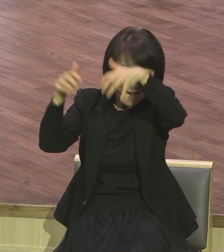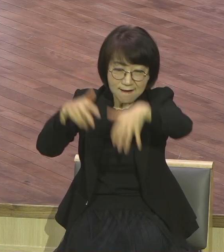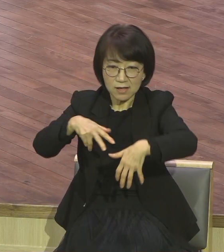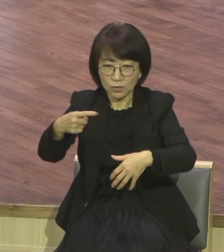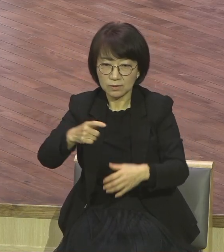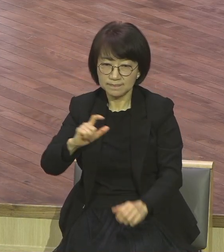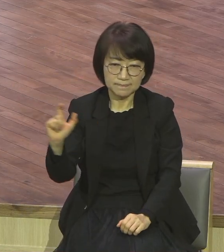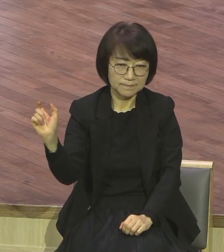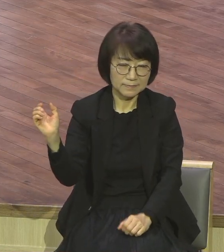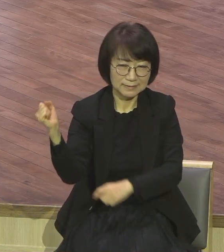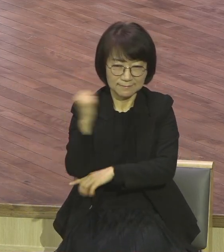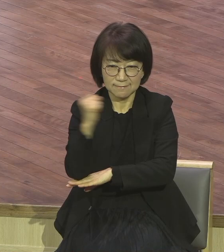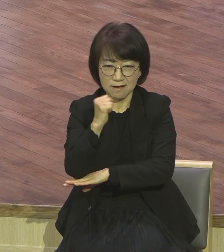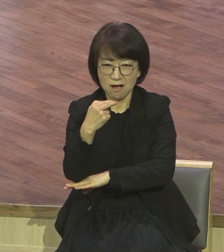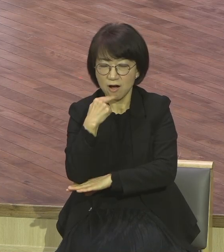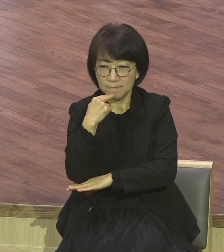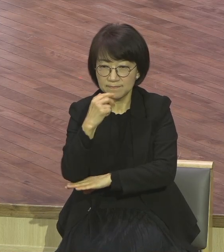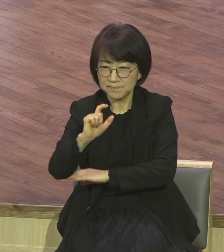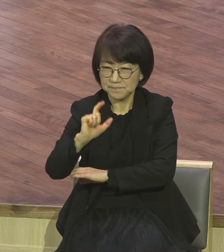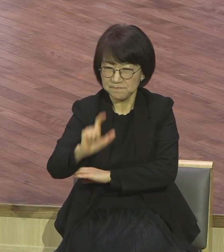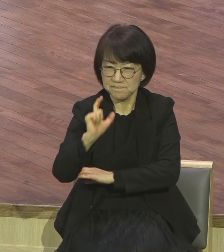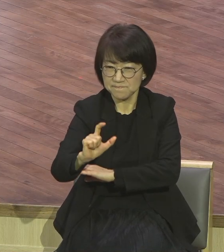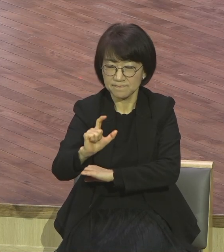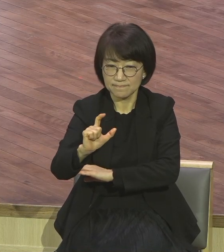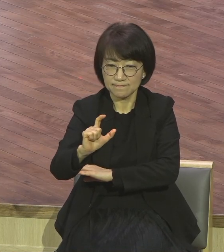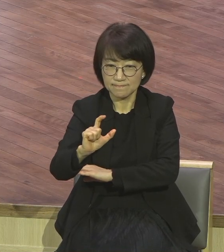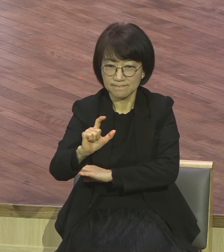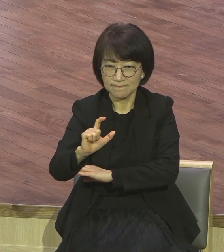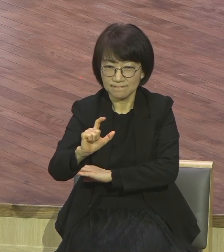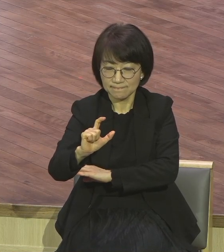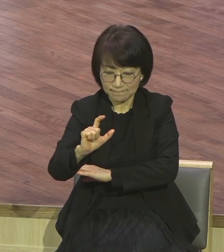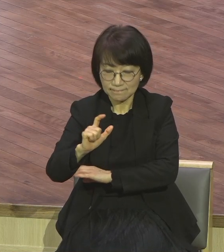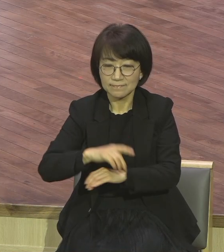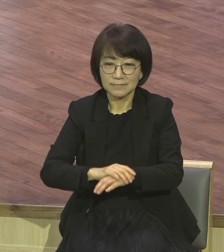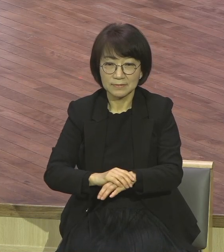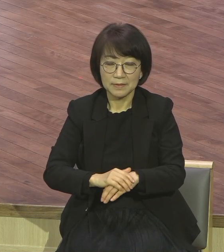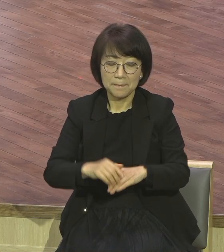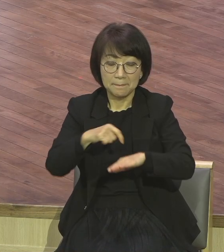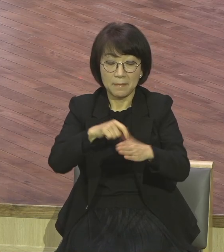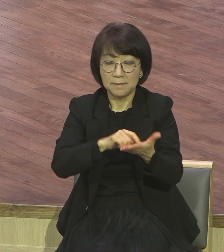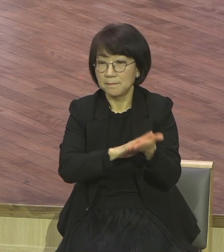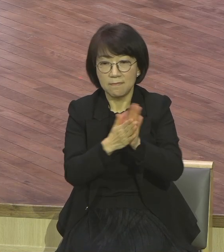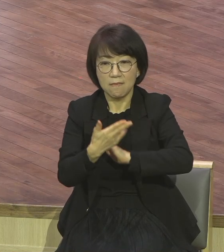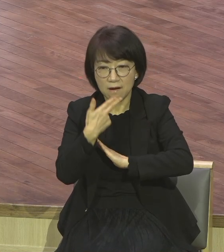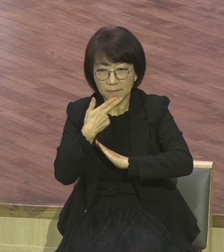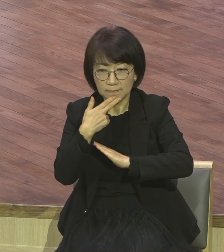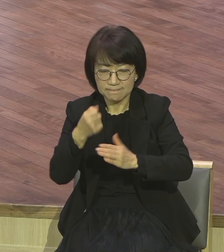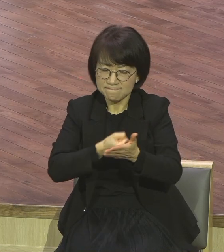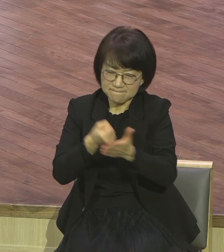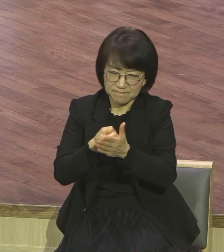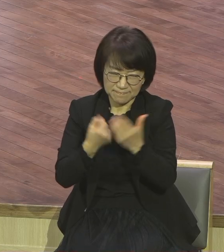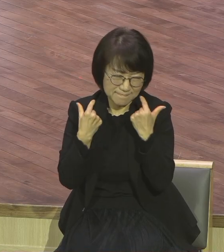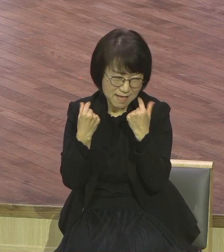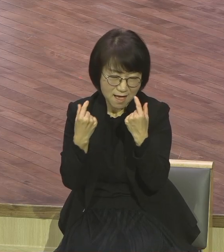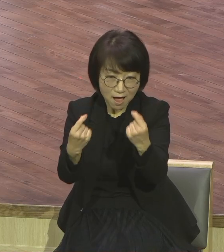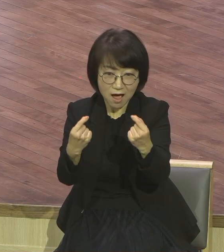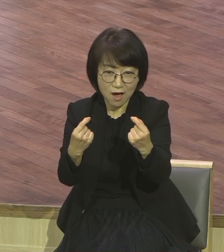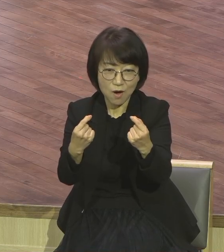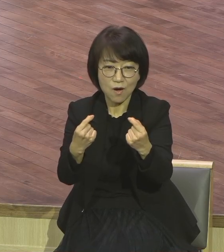흔들림 없는 일심전심 지속. 이거 하나님 원하세요. 이게 제자예요. 흔들림 없는 믿음의